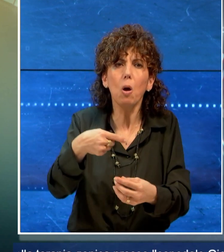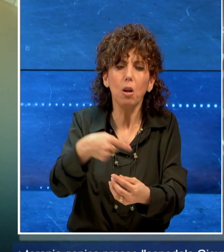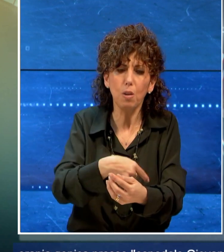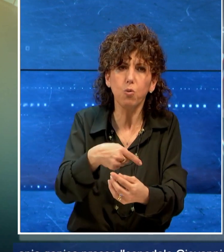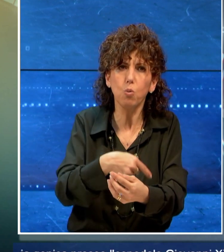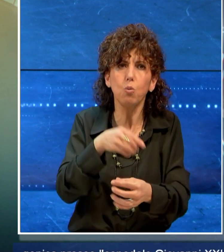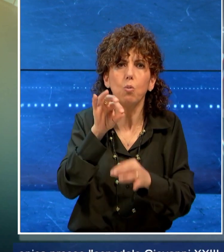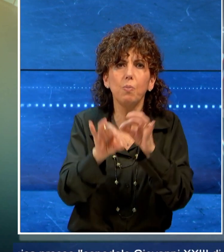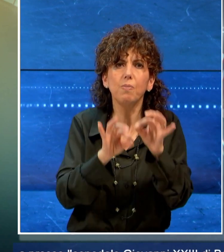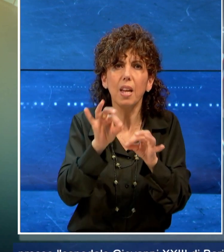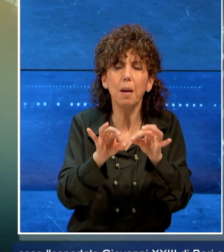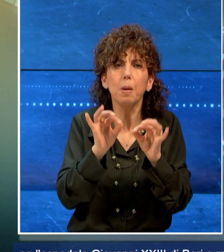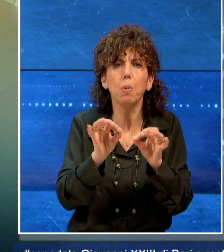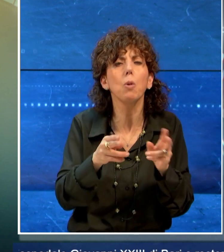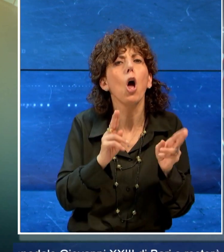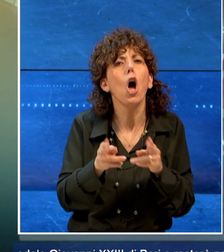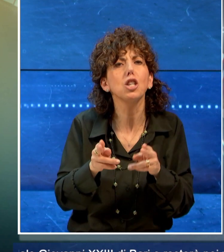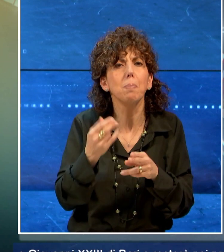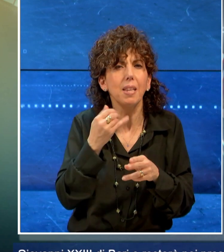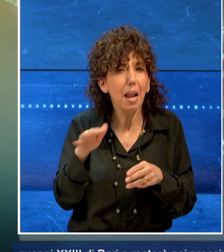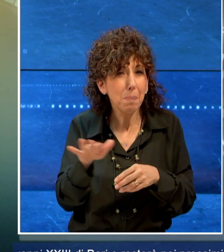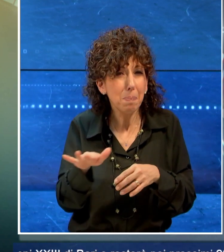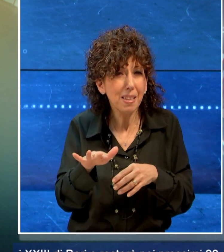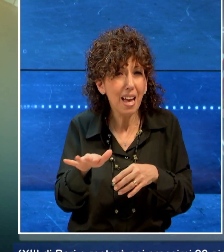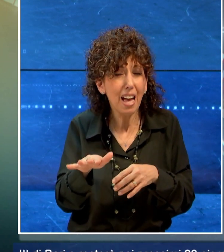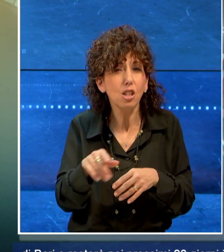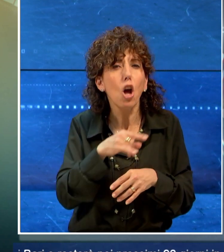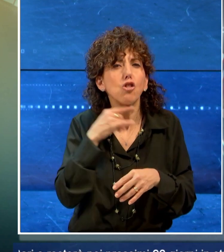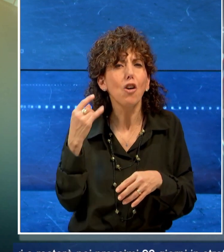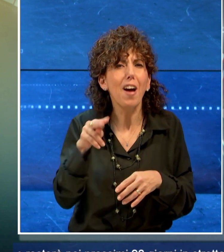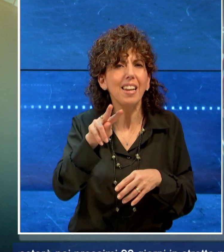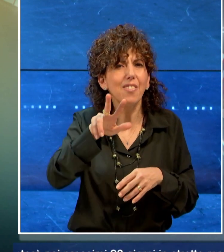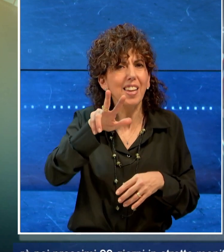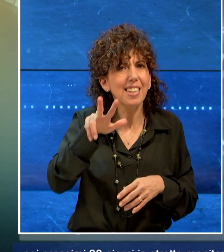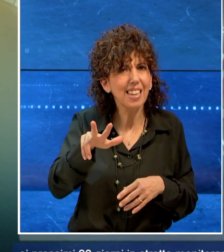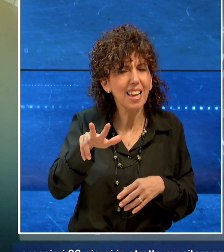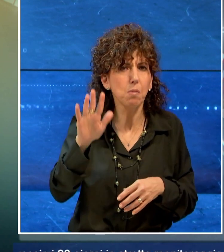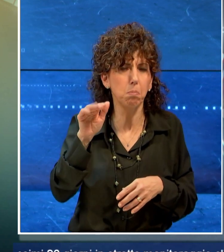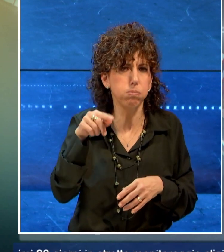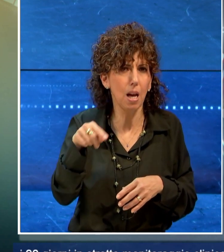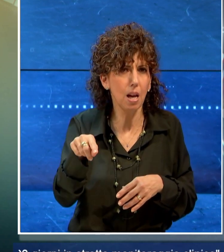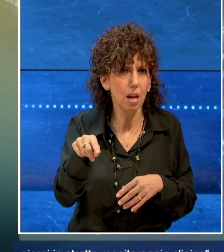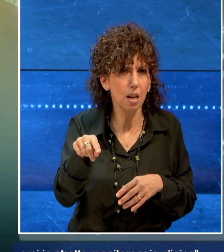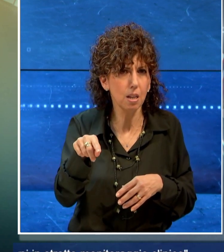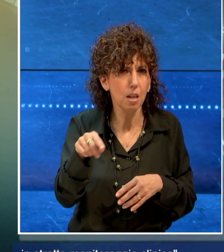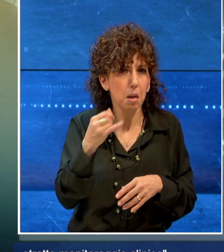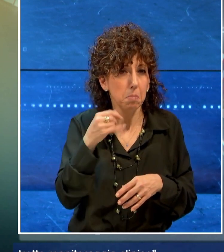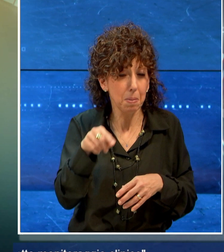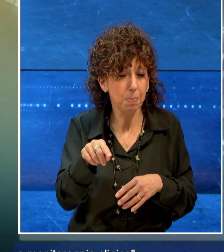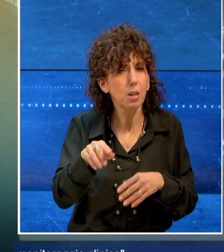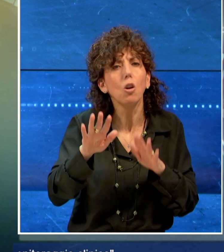terapia nell'ospedale pediatrico Giovanni XXIII di Bari e